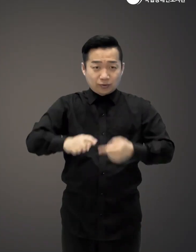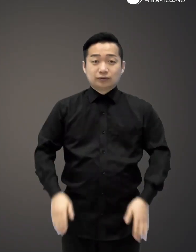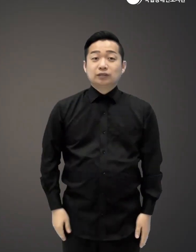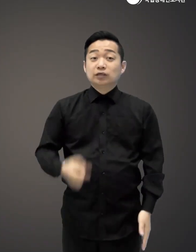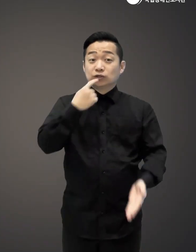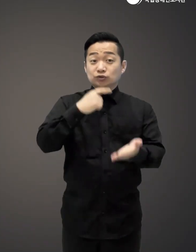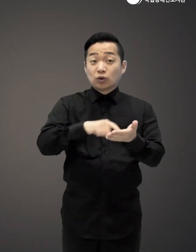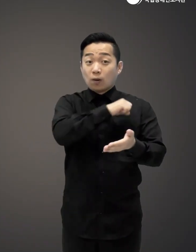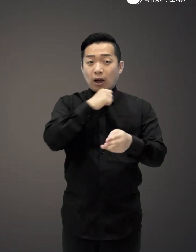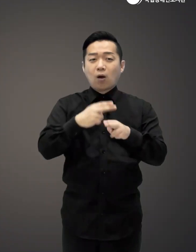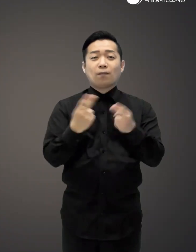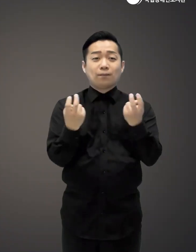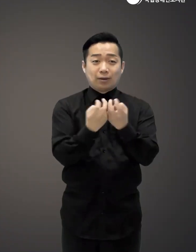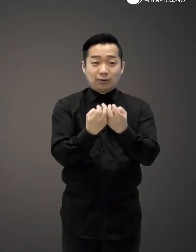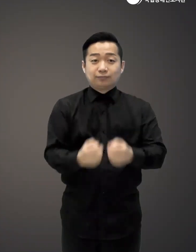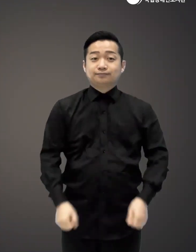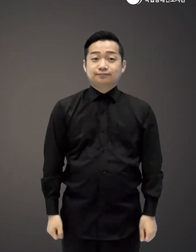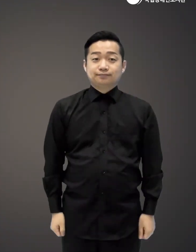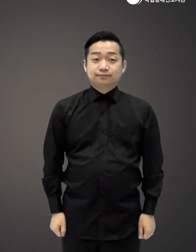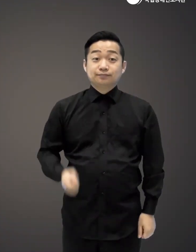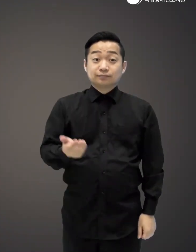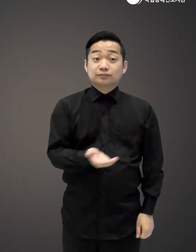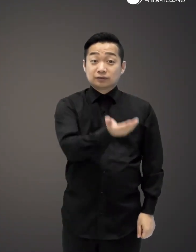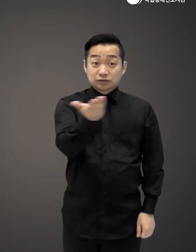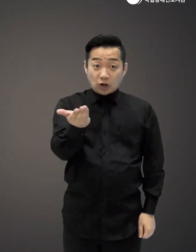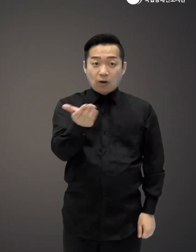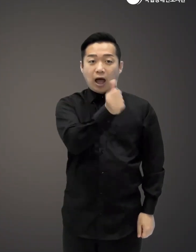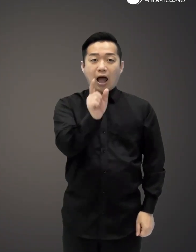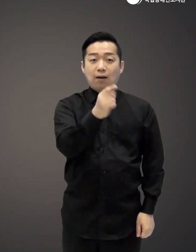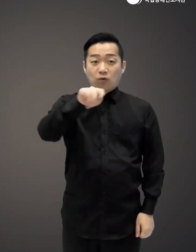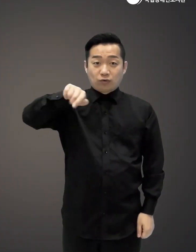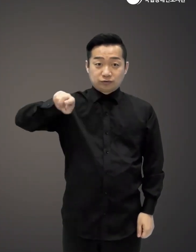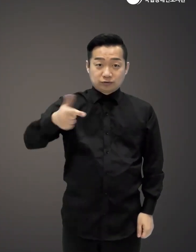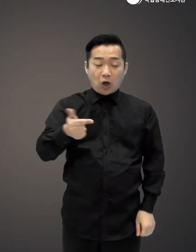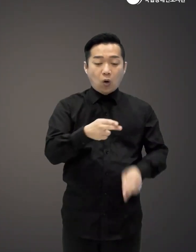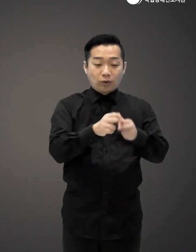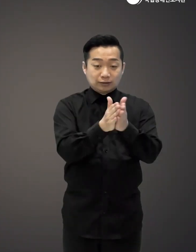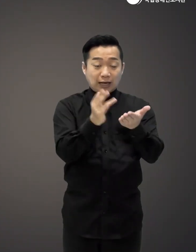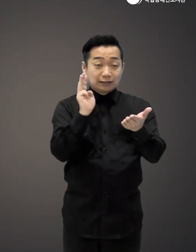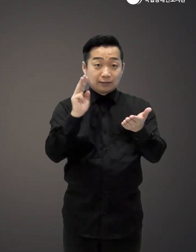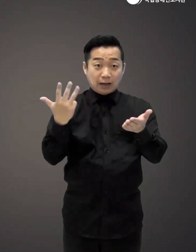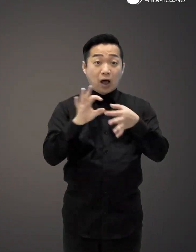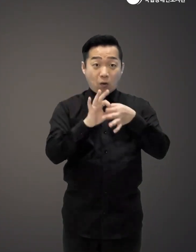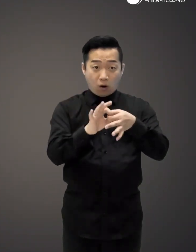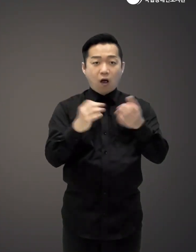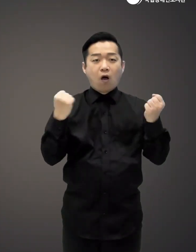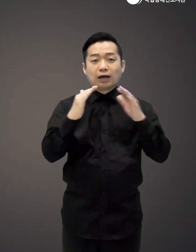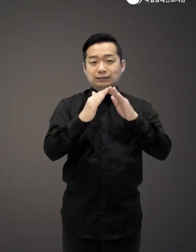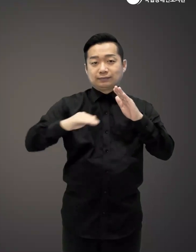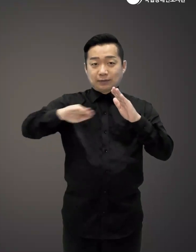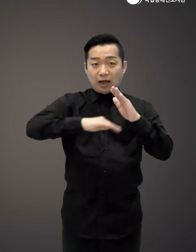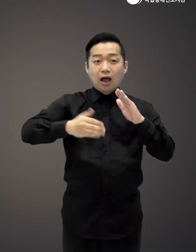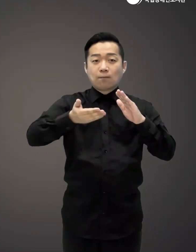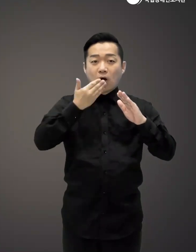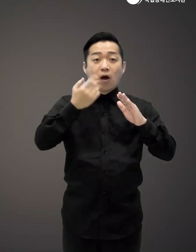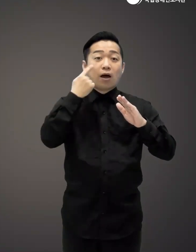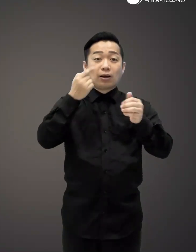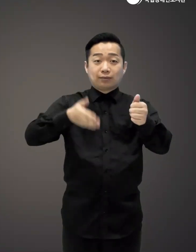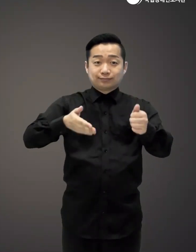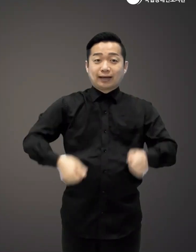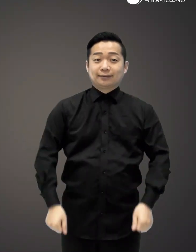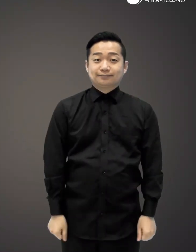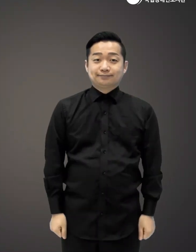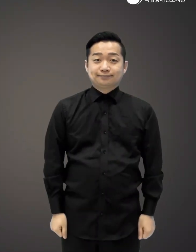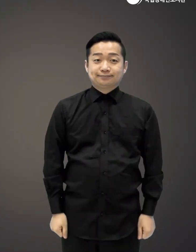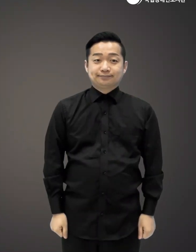쉽고 맛있어지는 레시피 여러분도 한복선의 요리백과 338을 통해 건강한 집밥 한 끼 어떠세요?